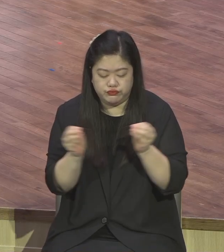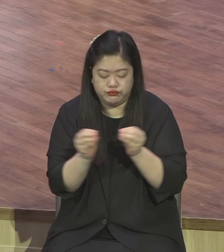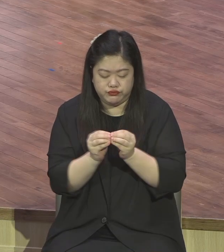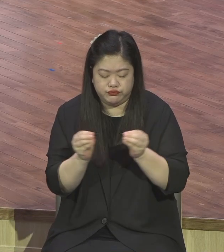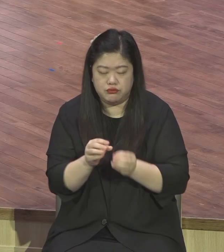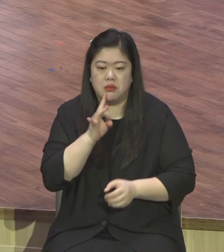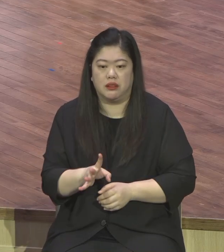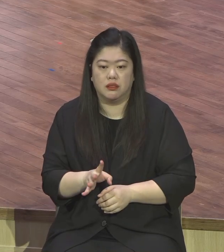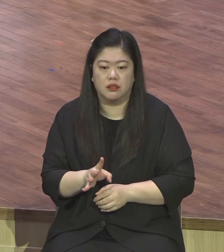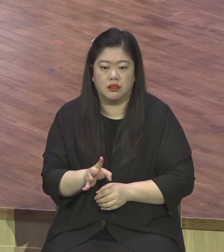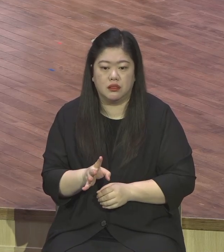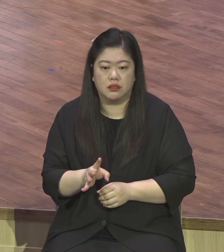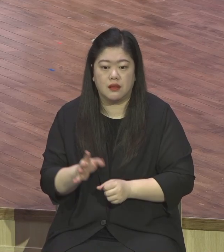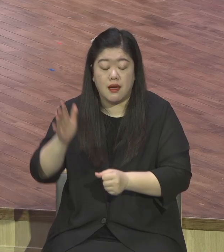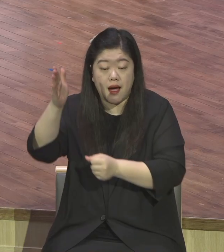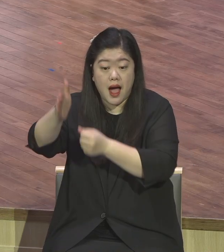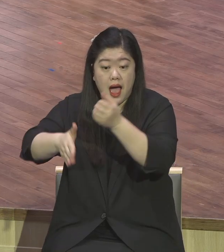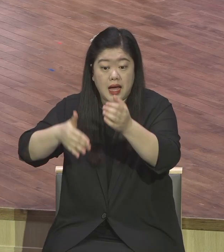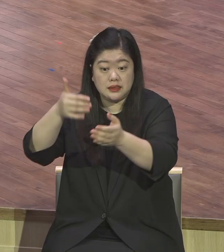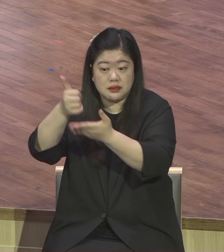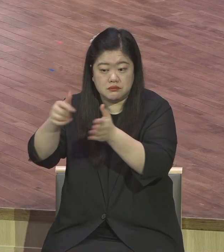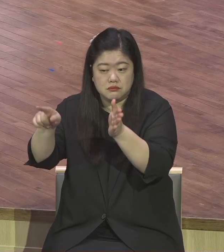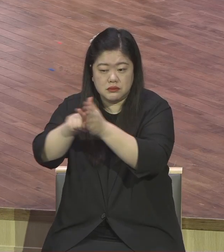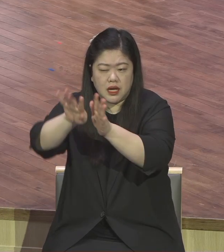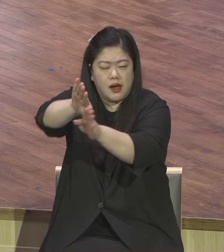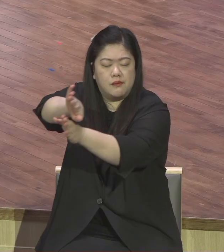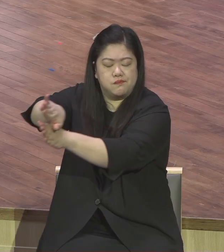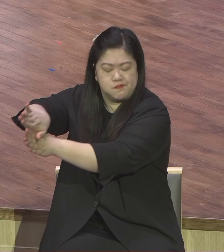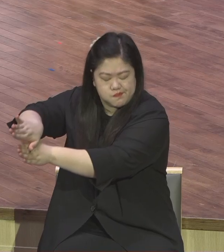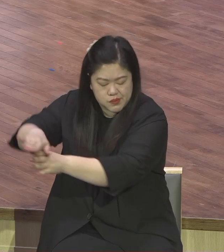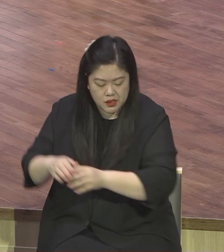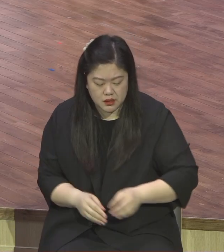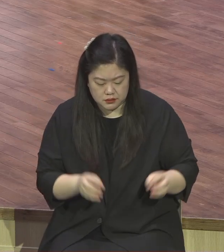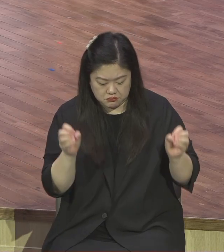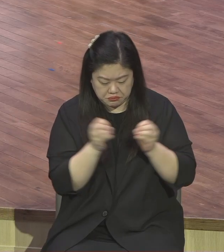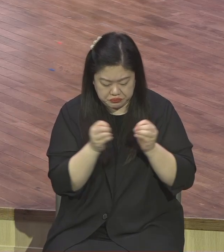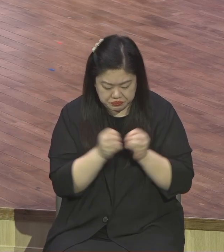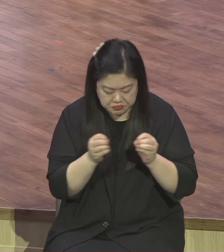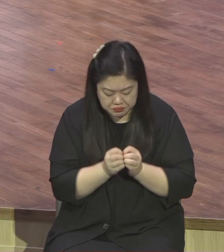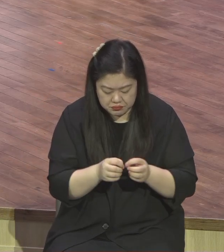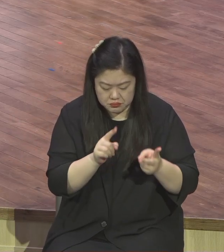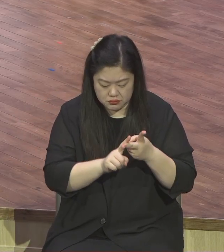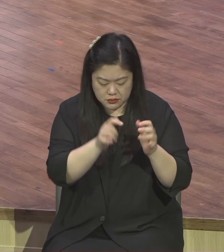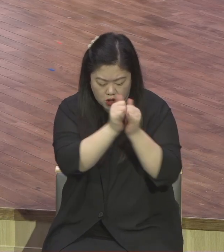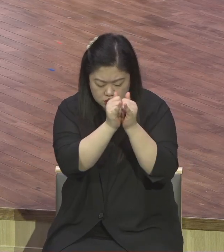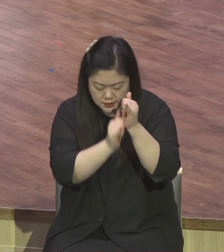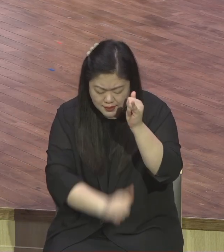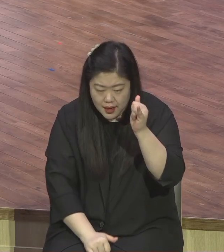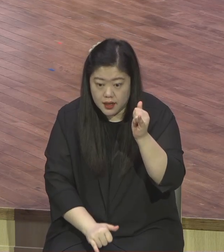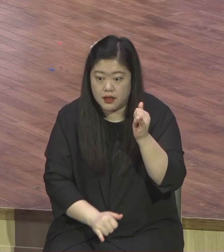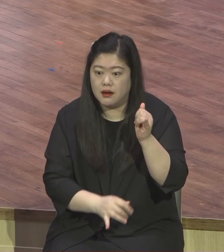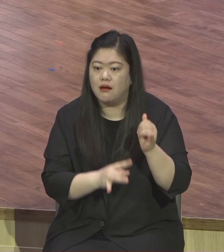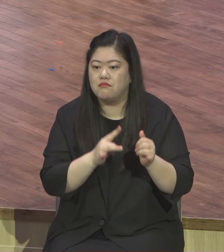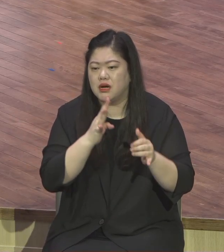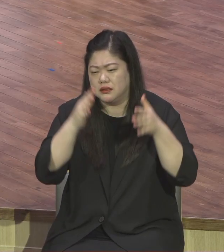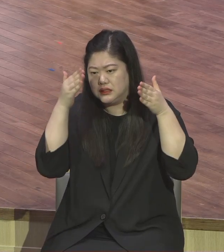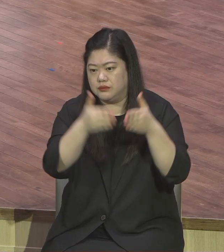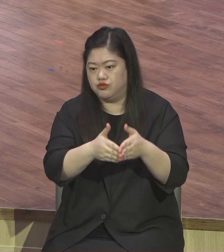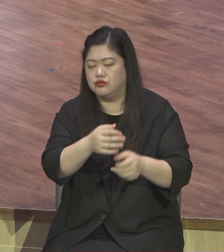수바이처는 신학적으로 역사적 예수, 역사적 인물 이것에 대한 논란에 불을